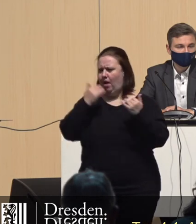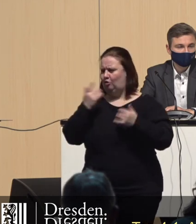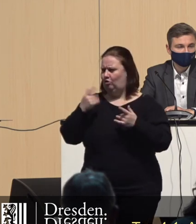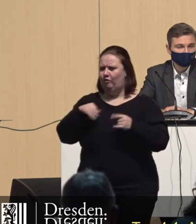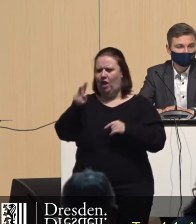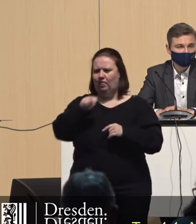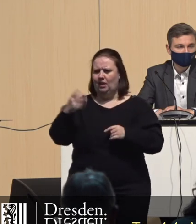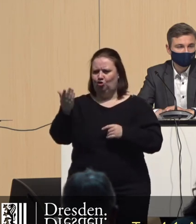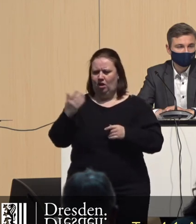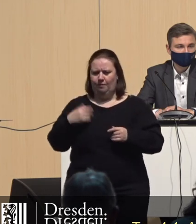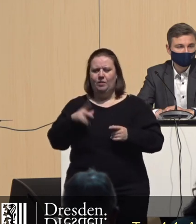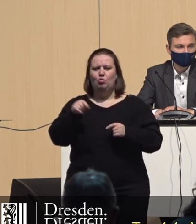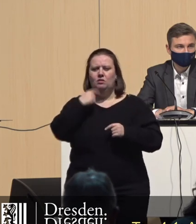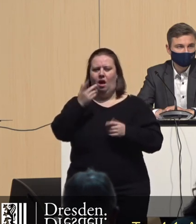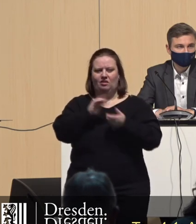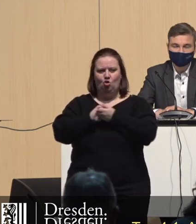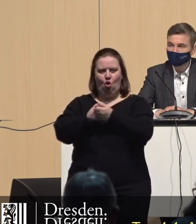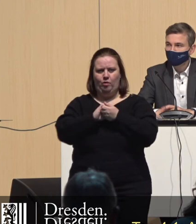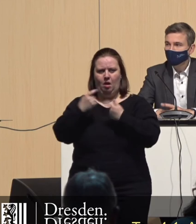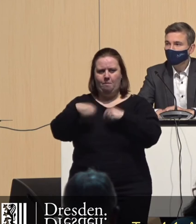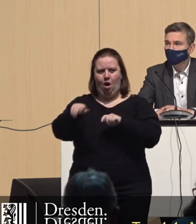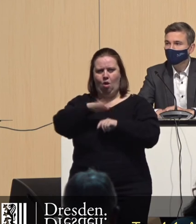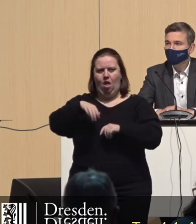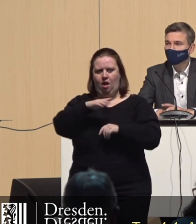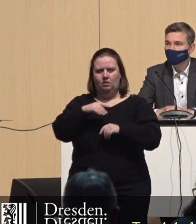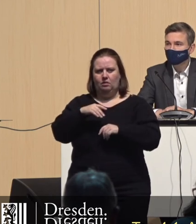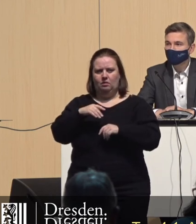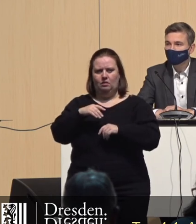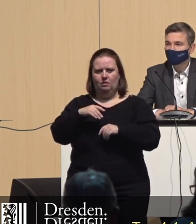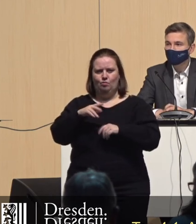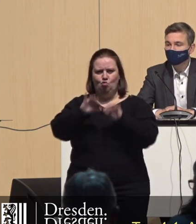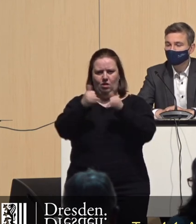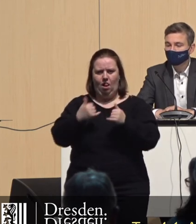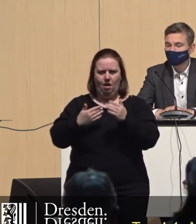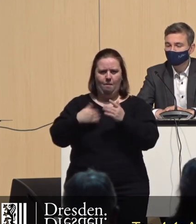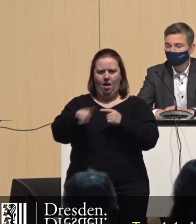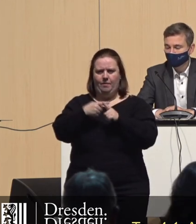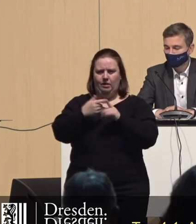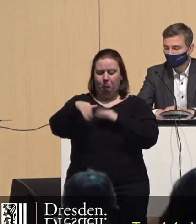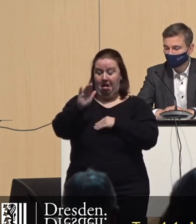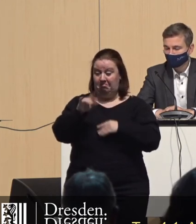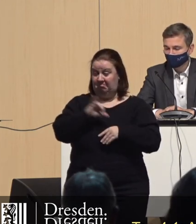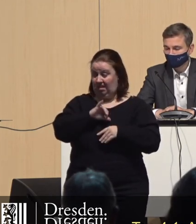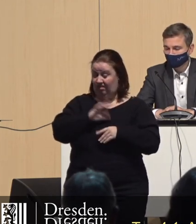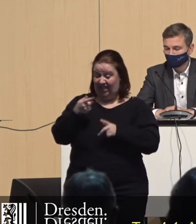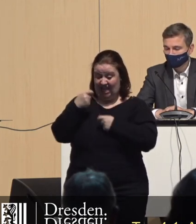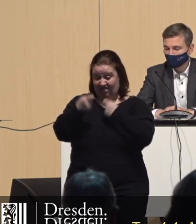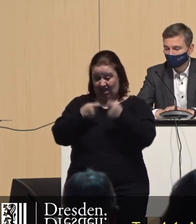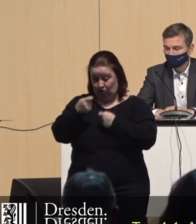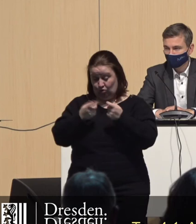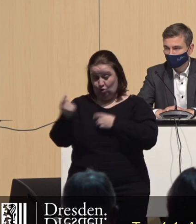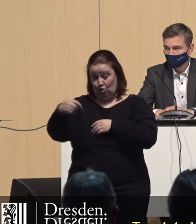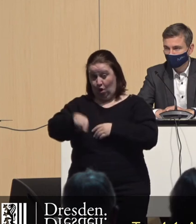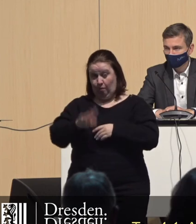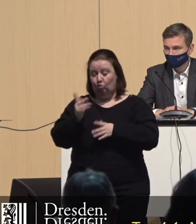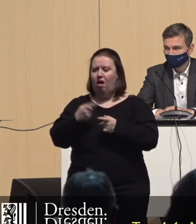worden von Herrn Nietzsche, dass das kooperative Baulandmodell zu höheren Mieten führt. Ich habe noch nie gehört, dass ein Investor gekommen ist